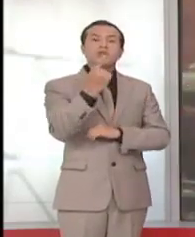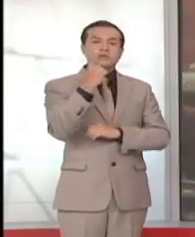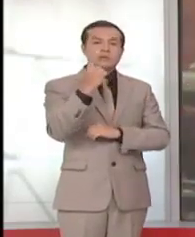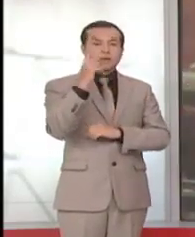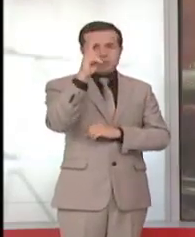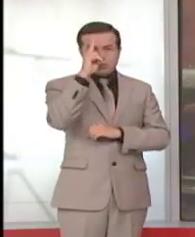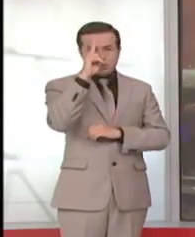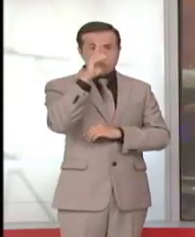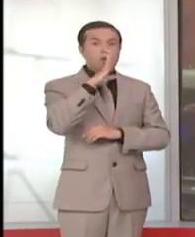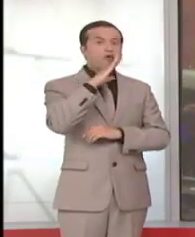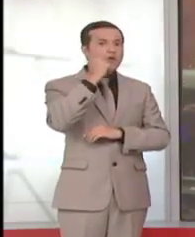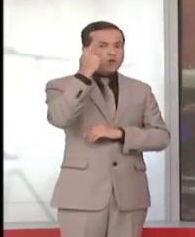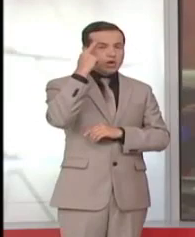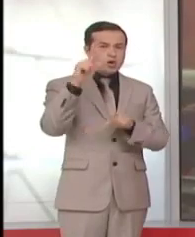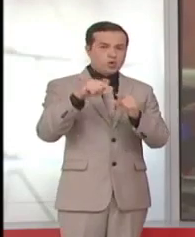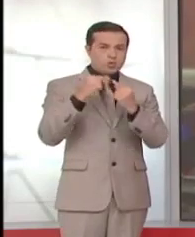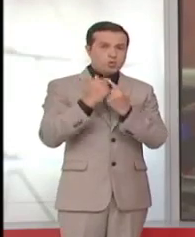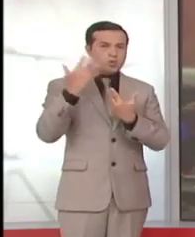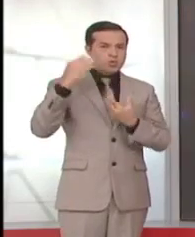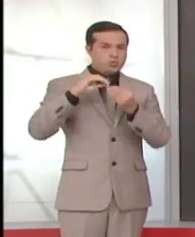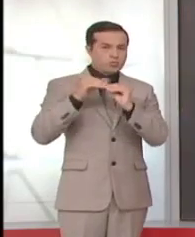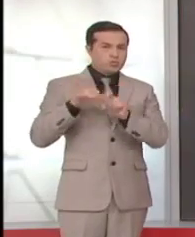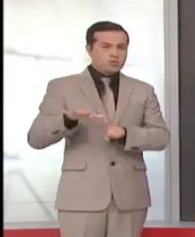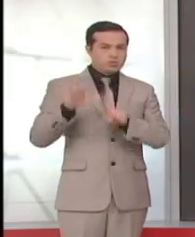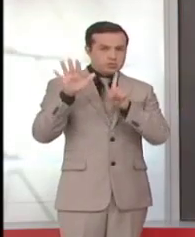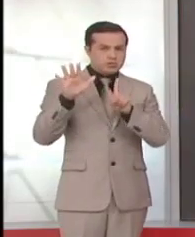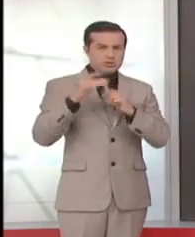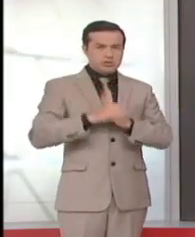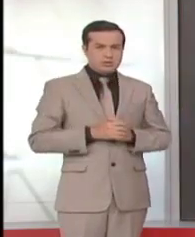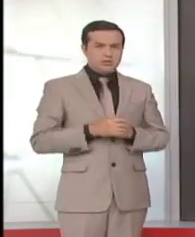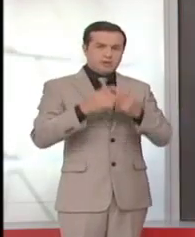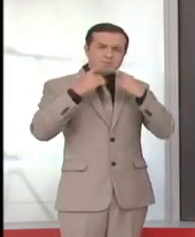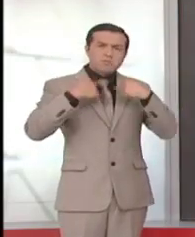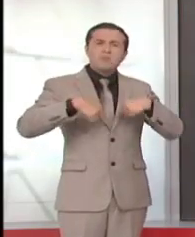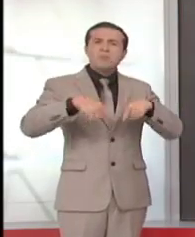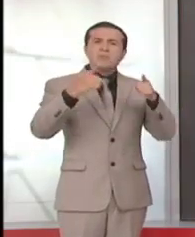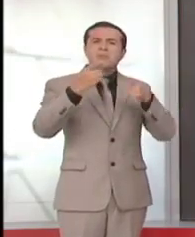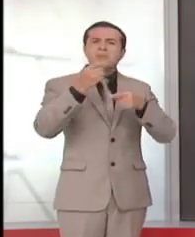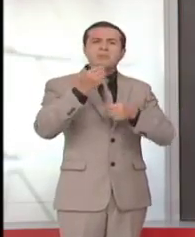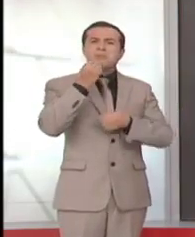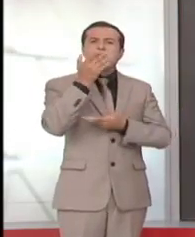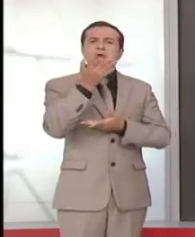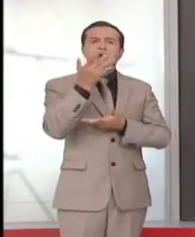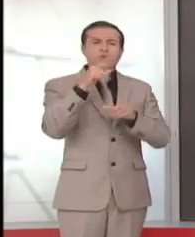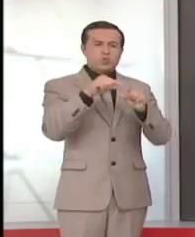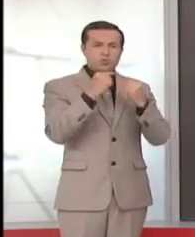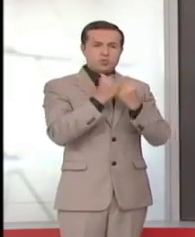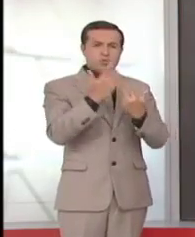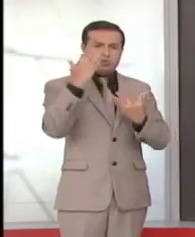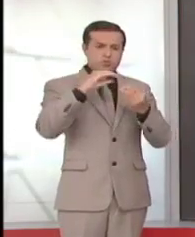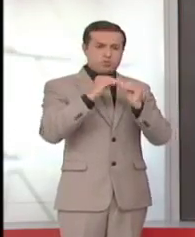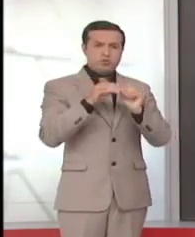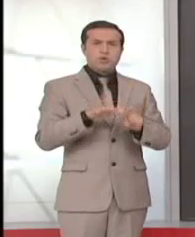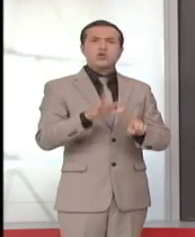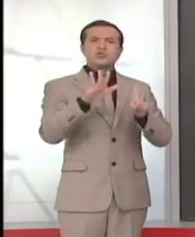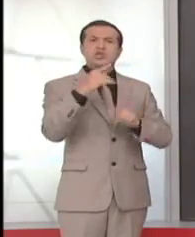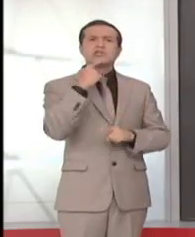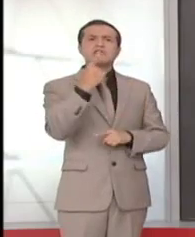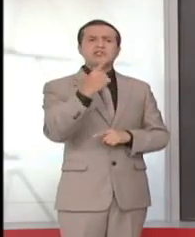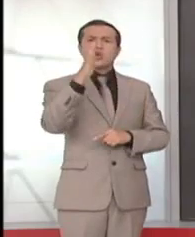entre el correísmo y el Partido Social Cristiano. En las declaraciones públicas, el Partido Social Cristiano dijo que no quería